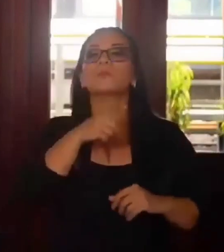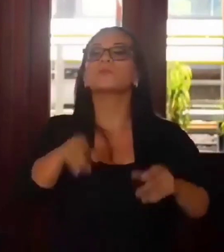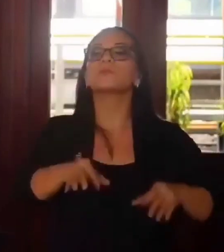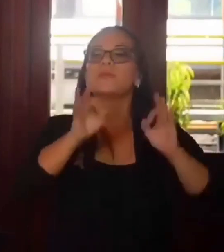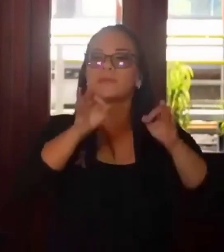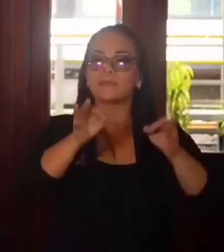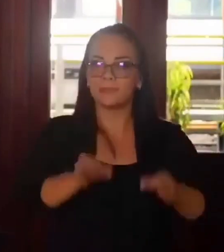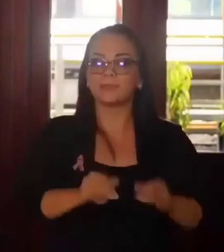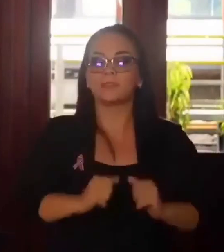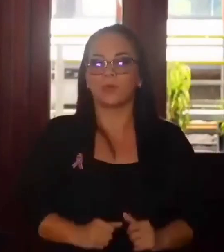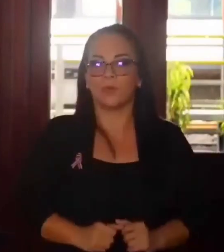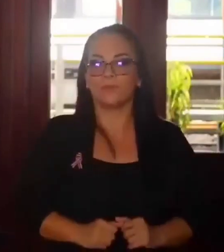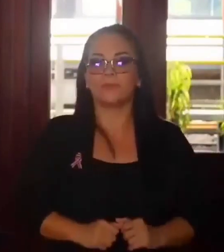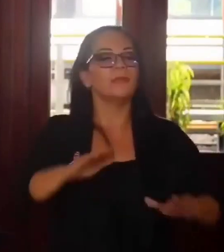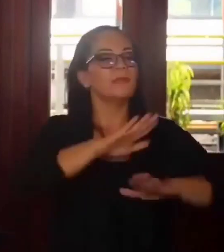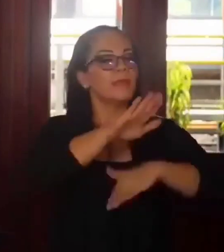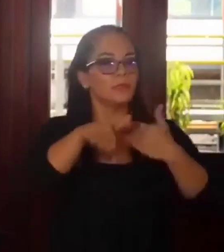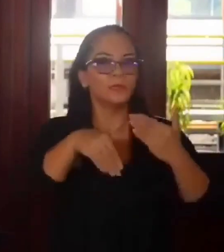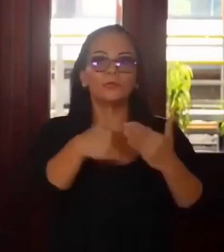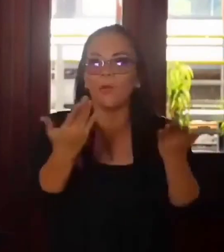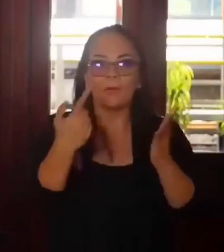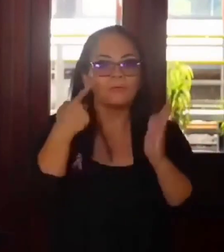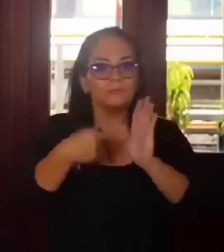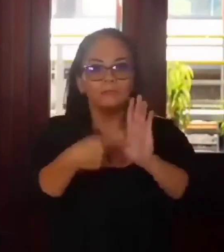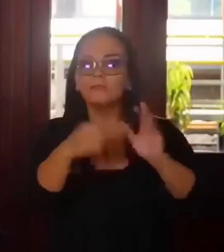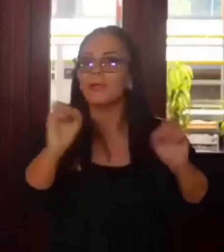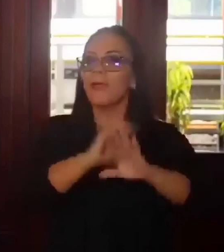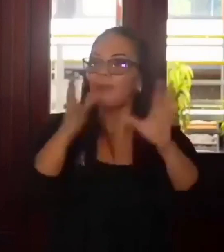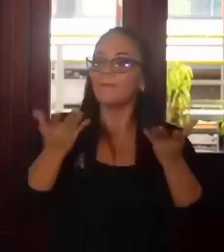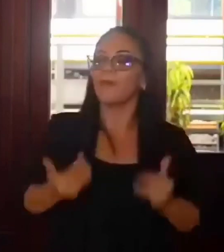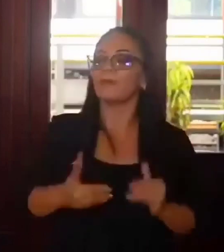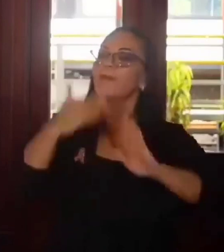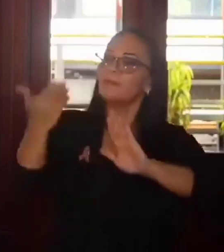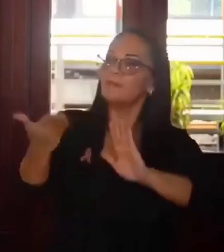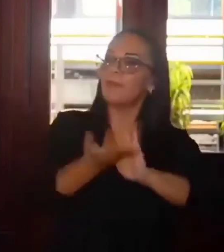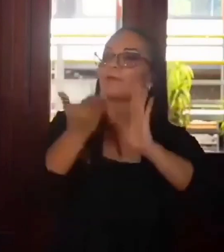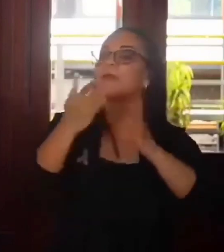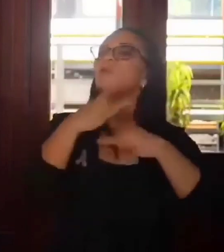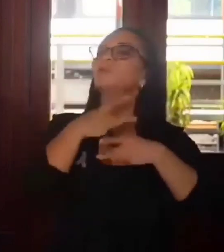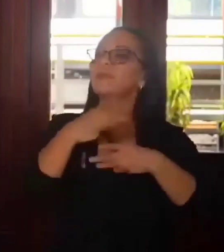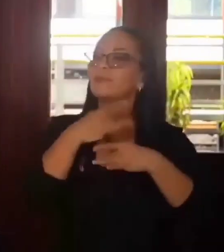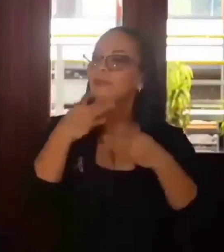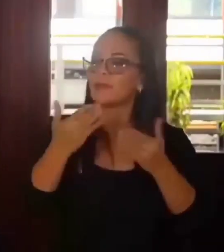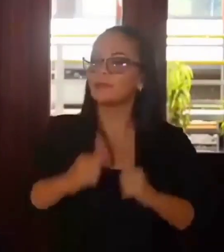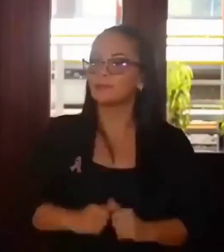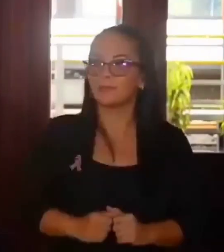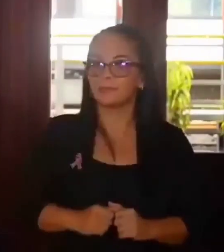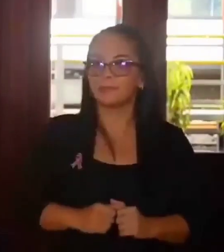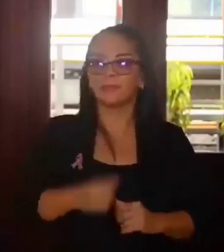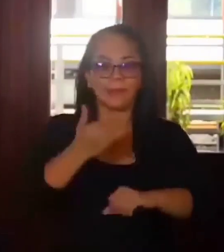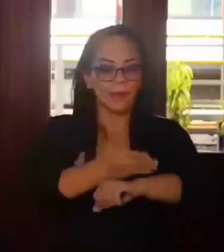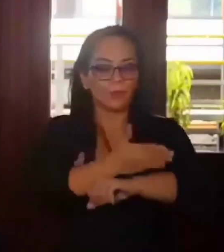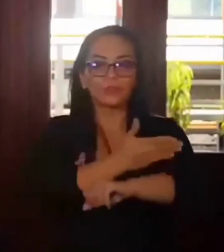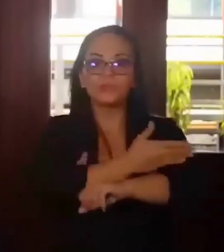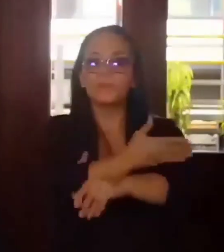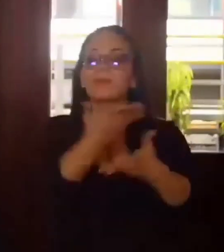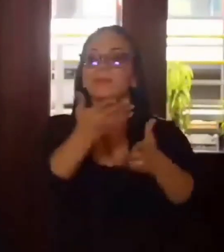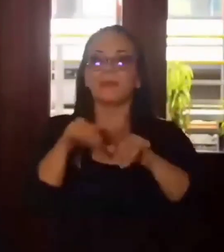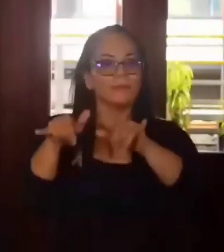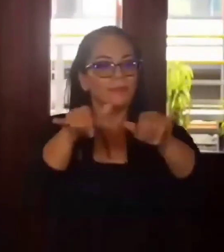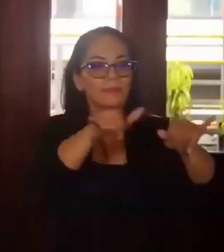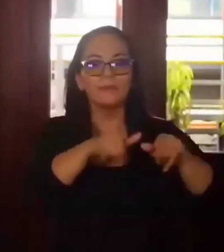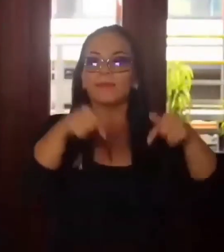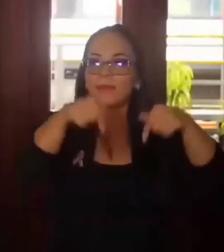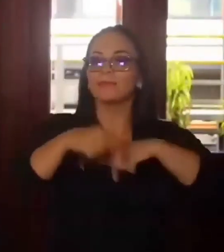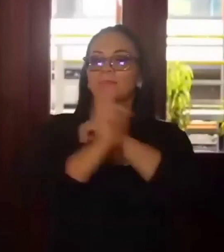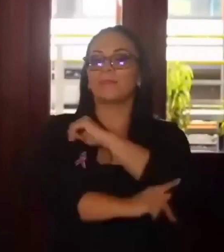una decisión que a todas luces daña los intereses de la prosperidad común de